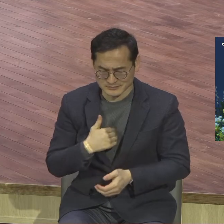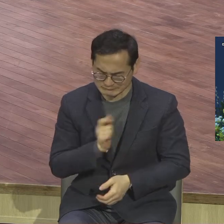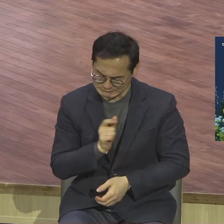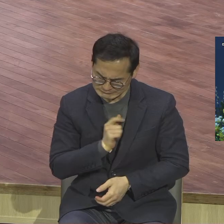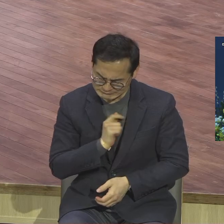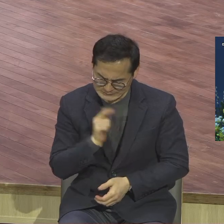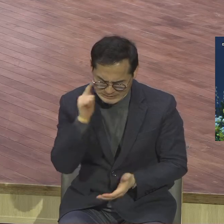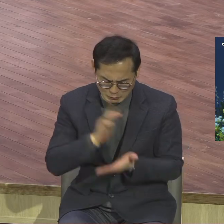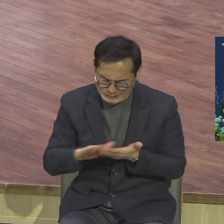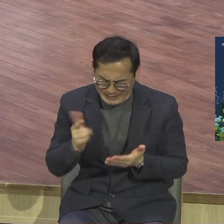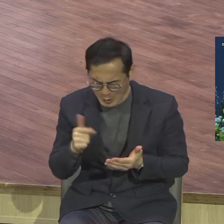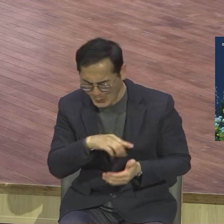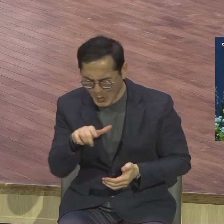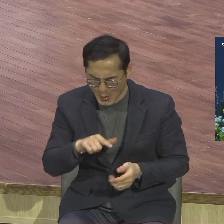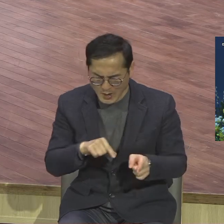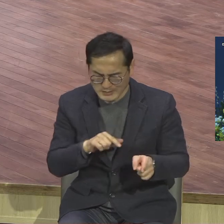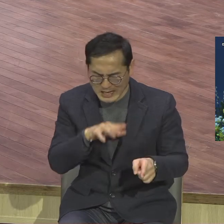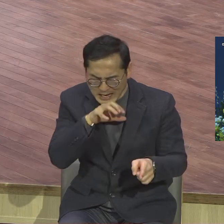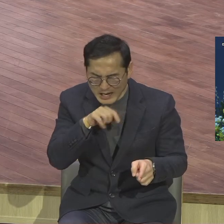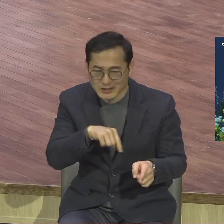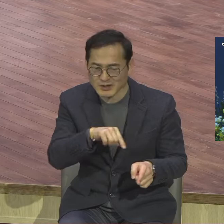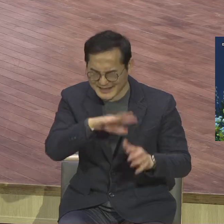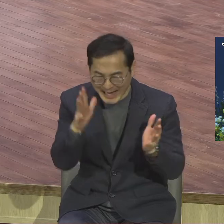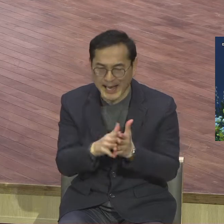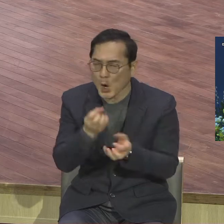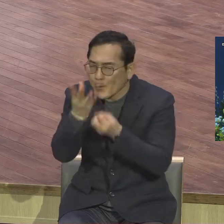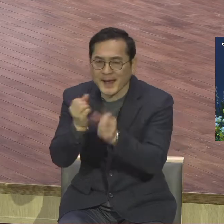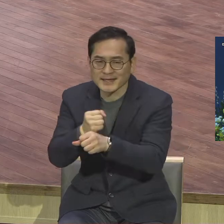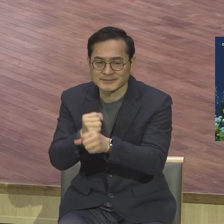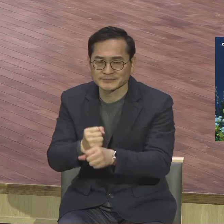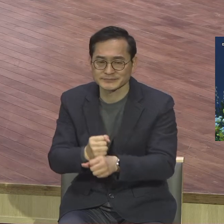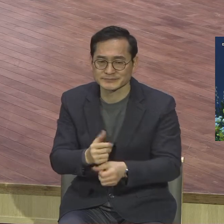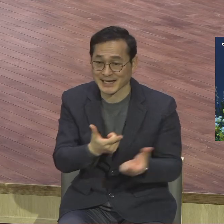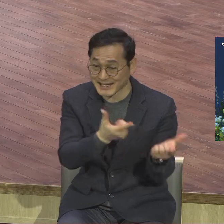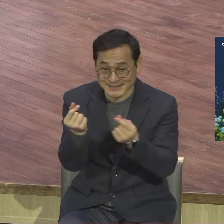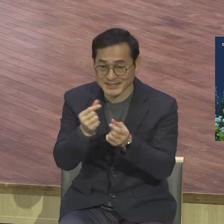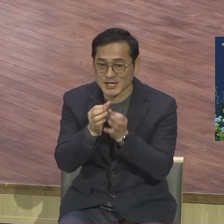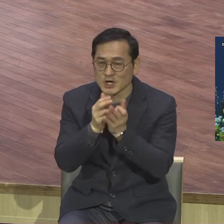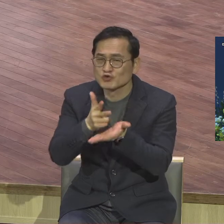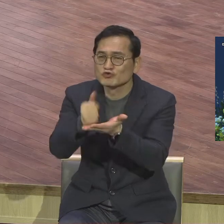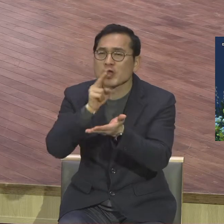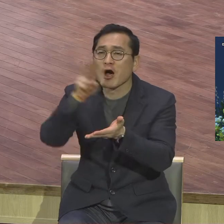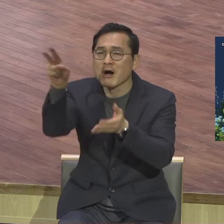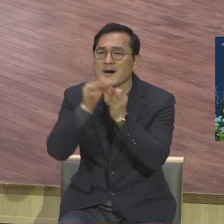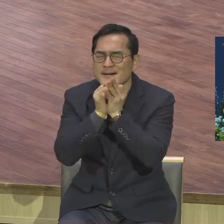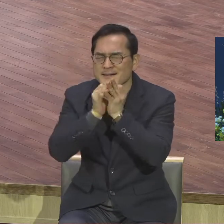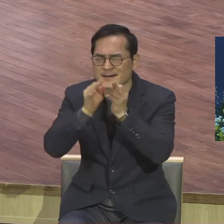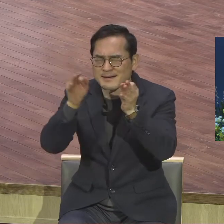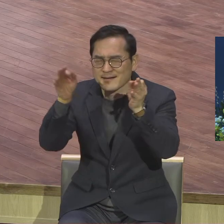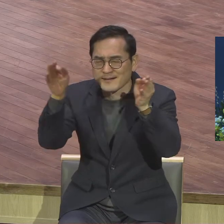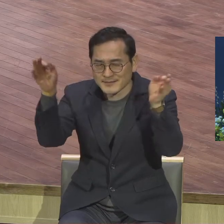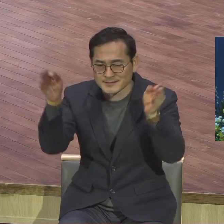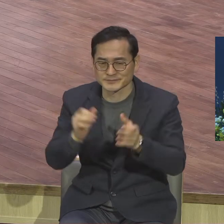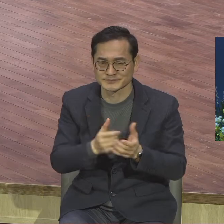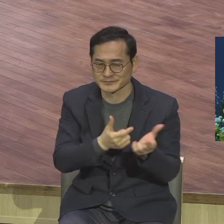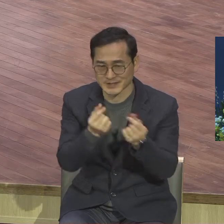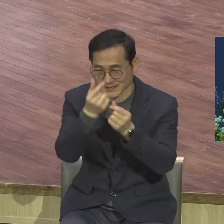우리 다 같이 주여 한번 크게 외치기도 합시다 주여 살아계수 우리 아버지 하나님